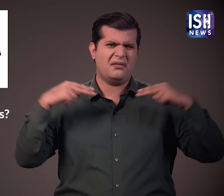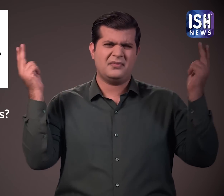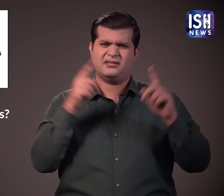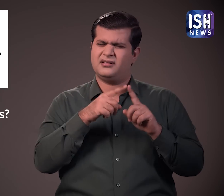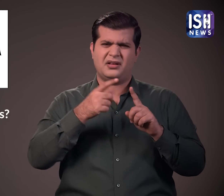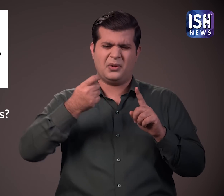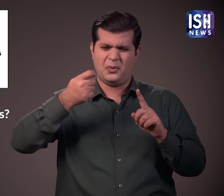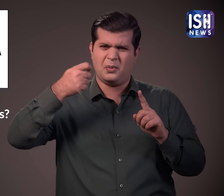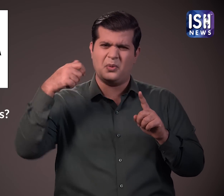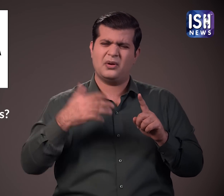फैशन ब्रैंड है